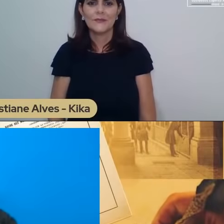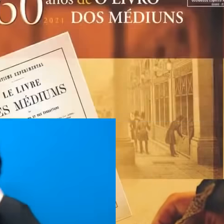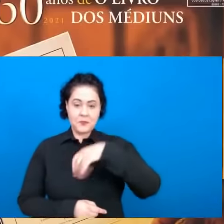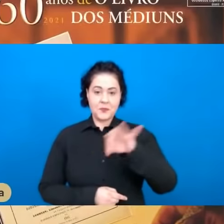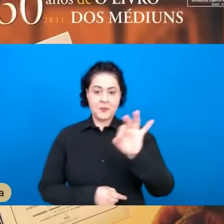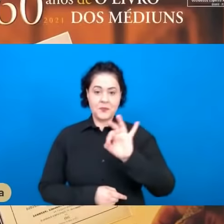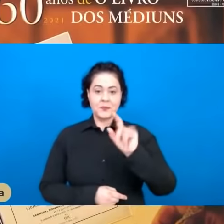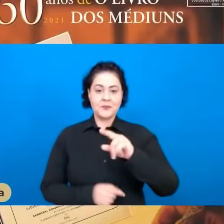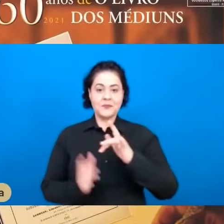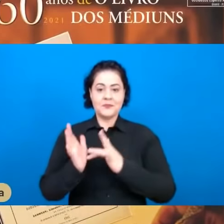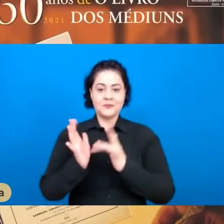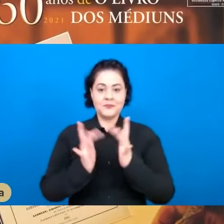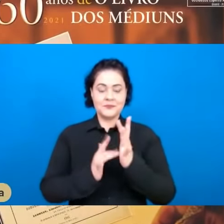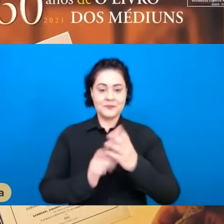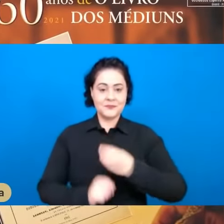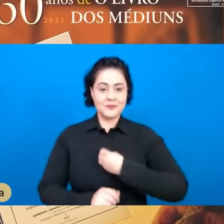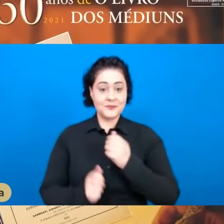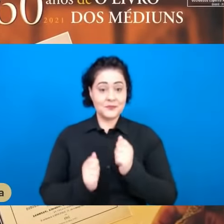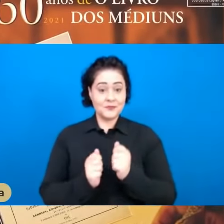vive em mim,